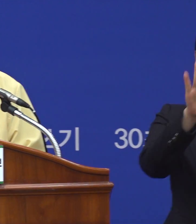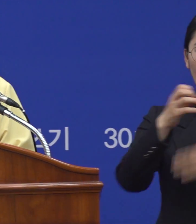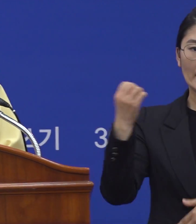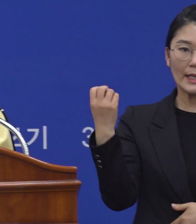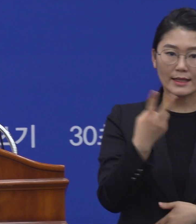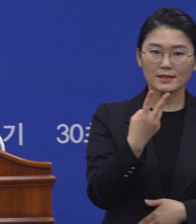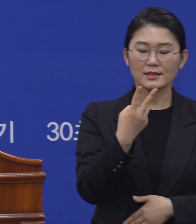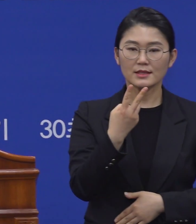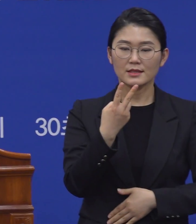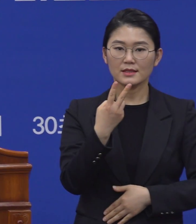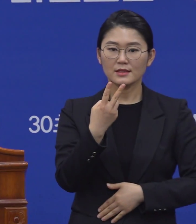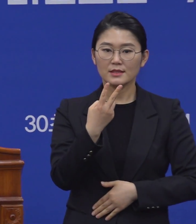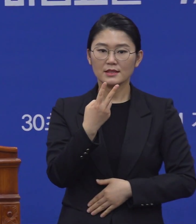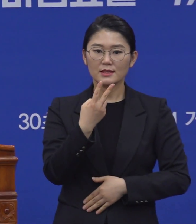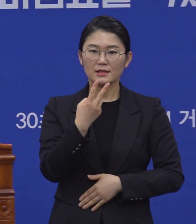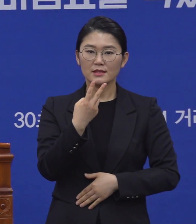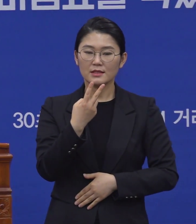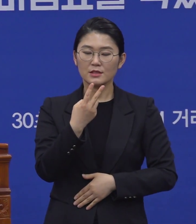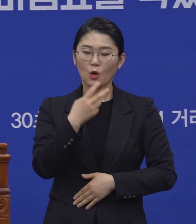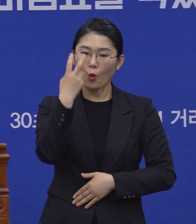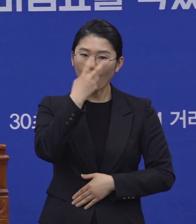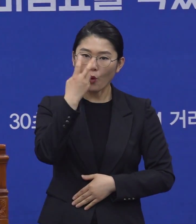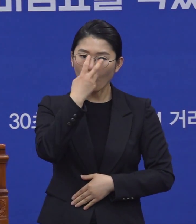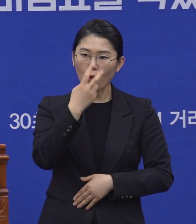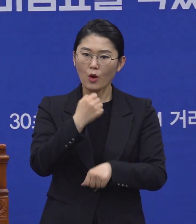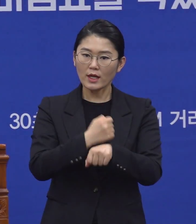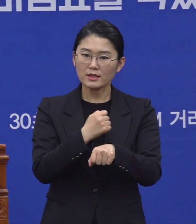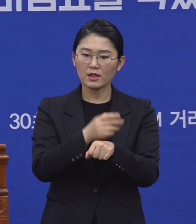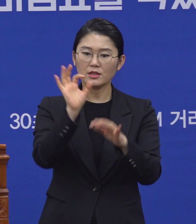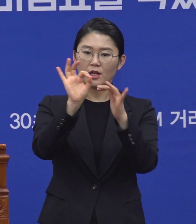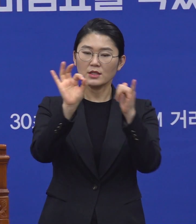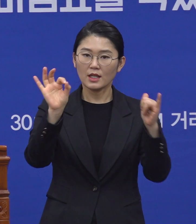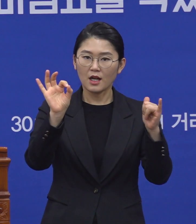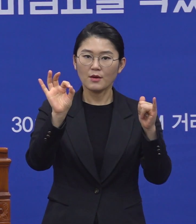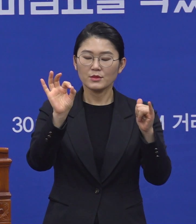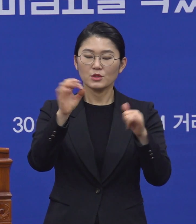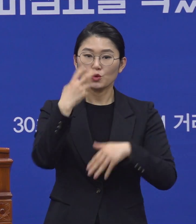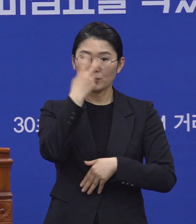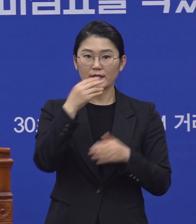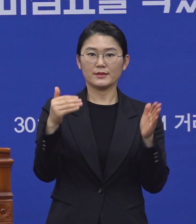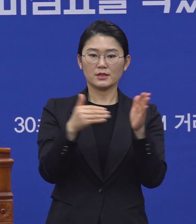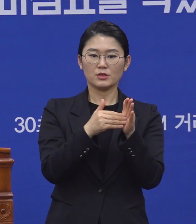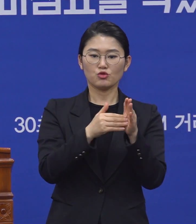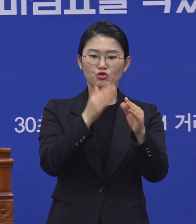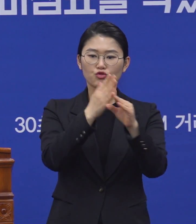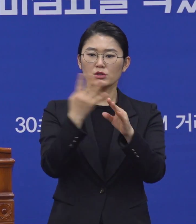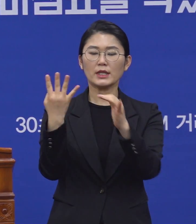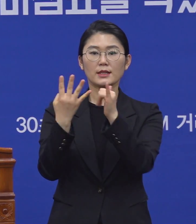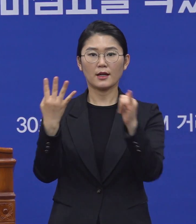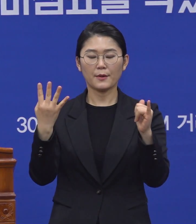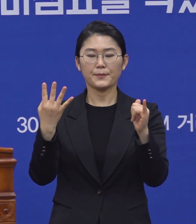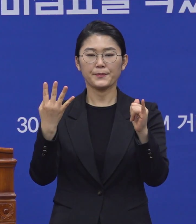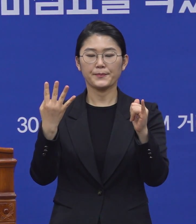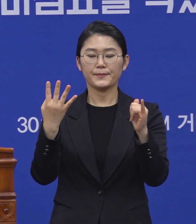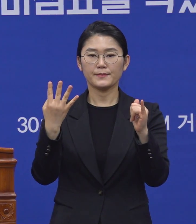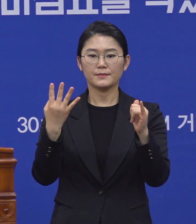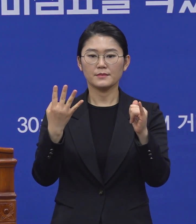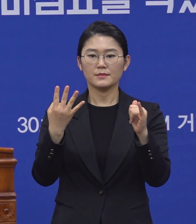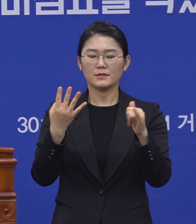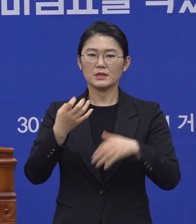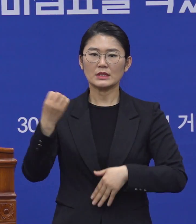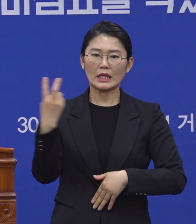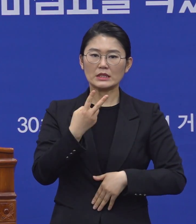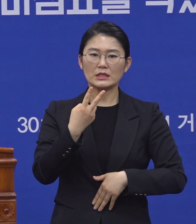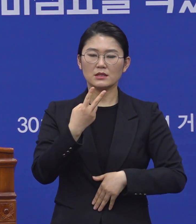검사를 다시 10명을 시행을 했답니다. 그런데 그중에 4분이 다시